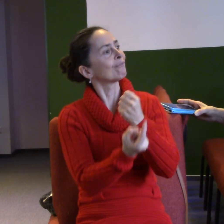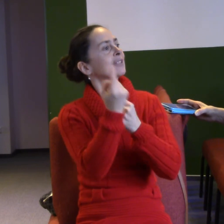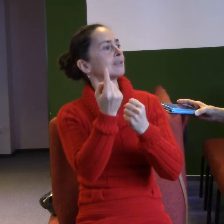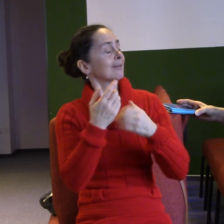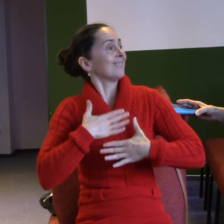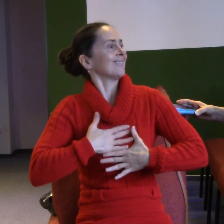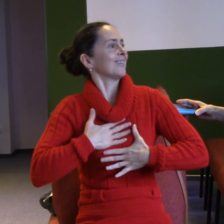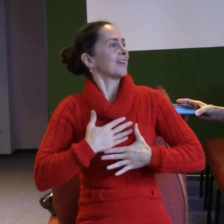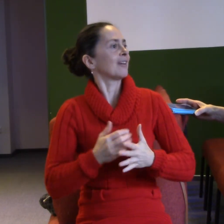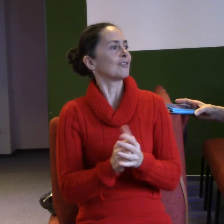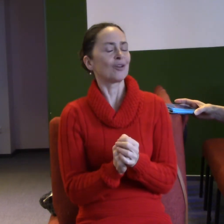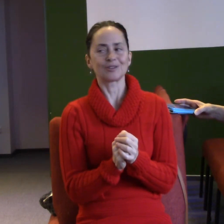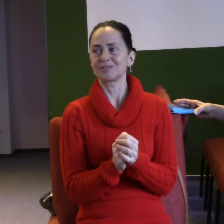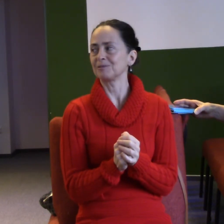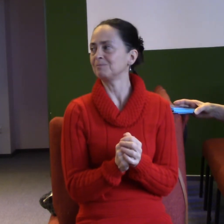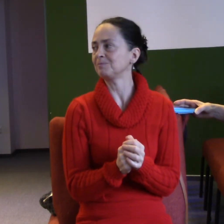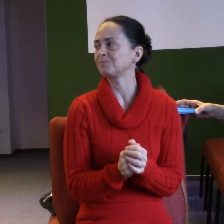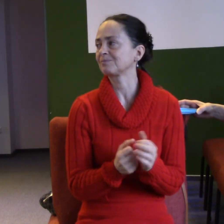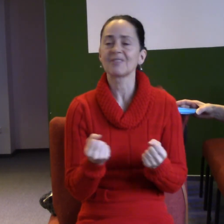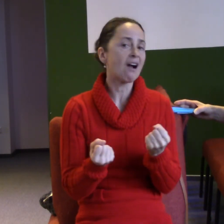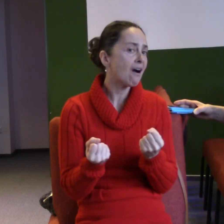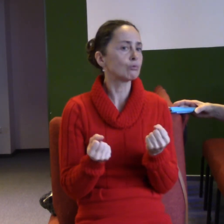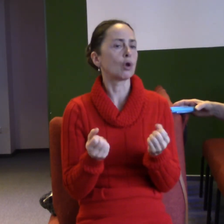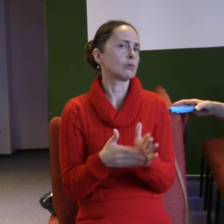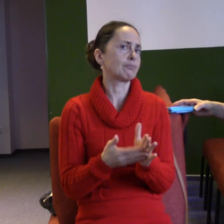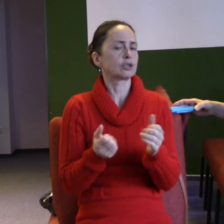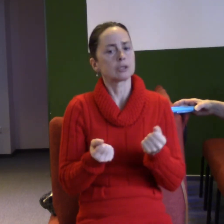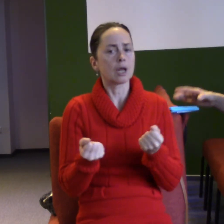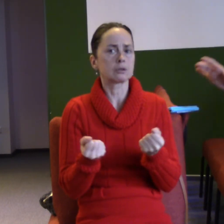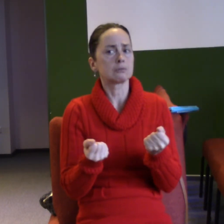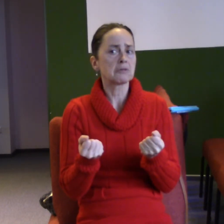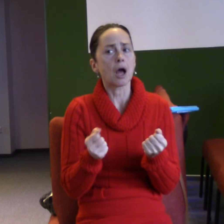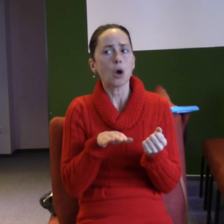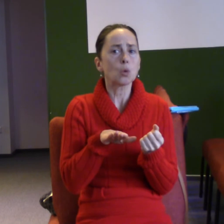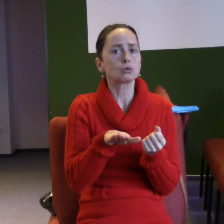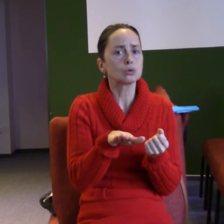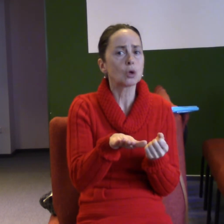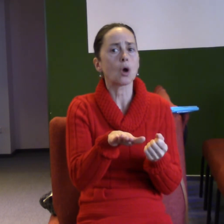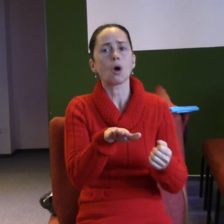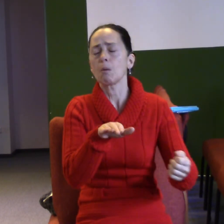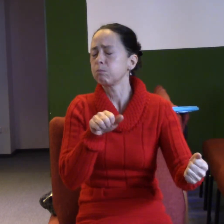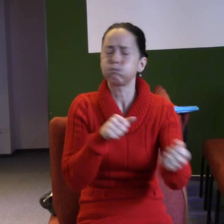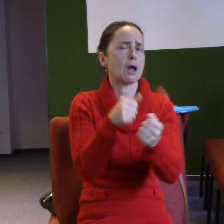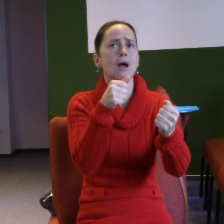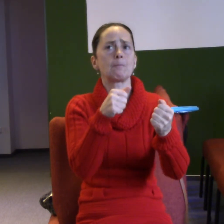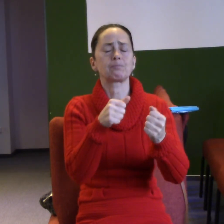jedeme škodověnkou, bác, rána, prostě až to kodověnka na dálnici přestala jet, jenom jsme dotlačili rychle na benzínku,